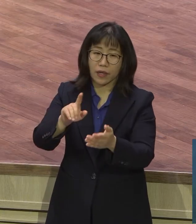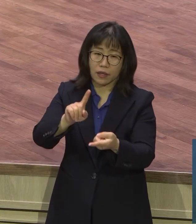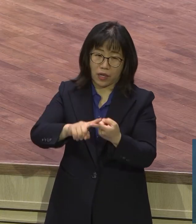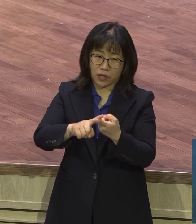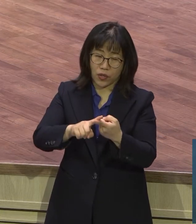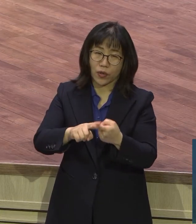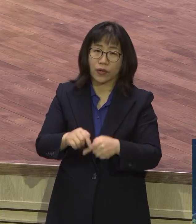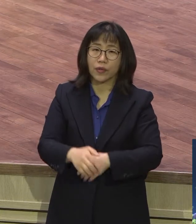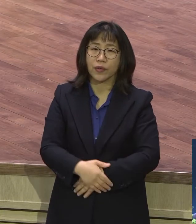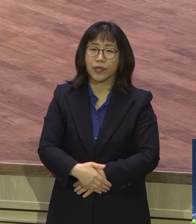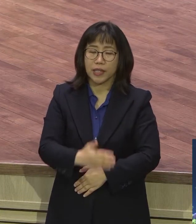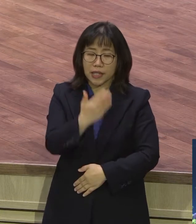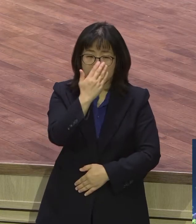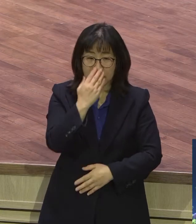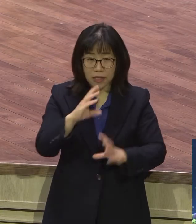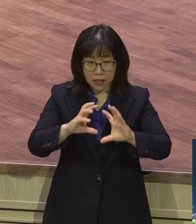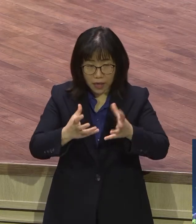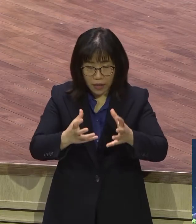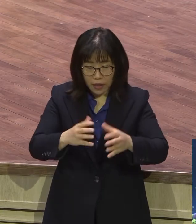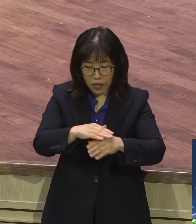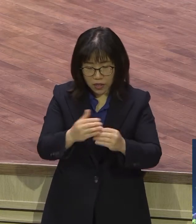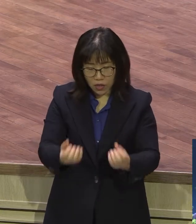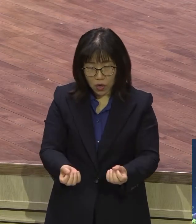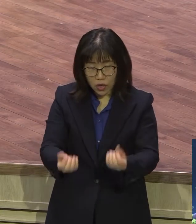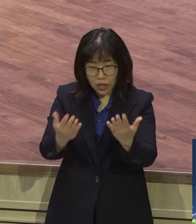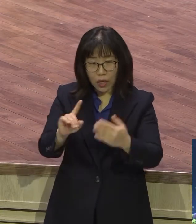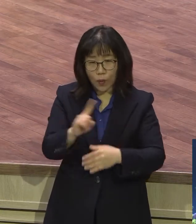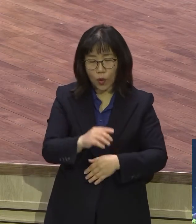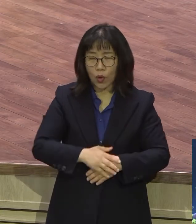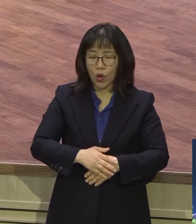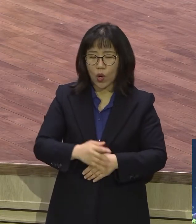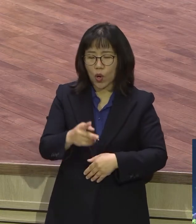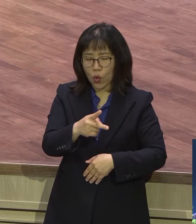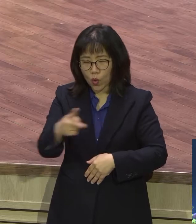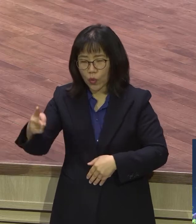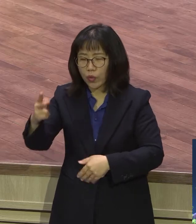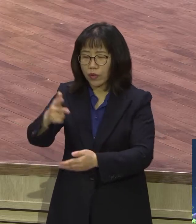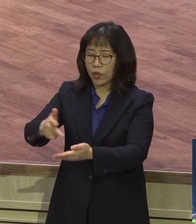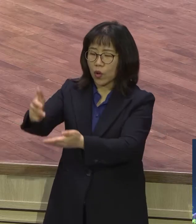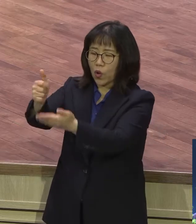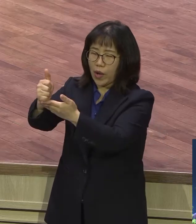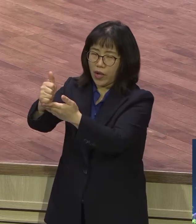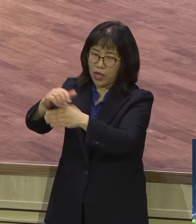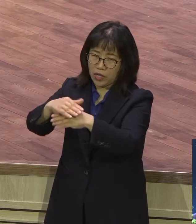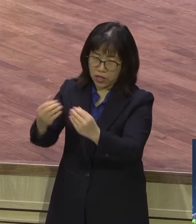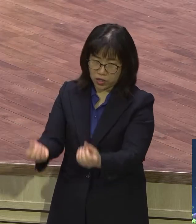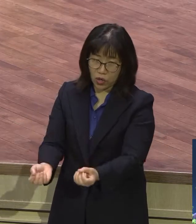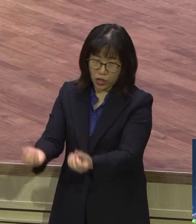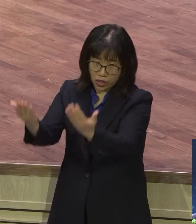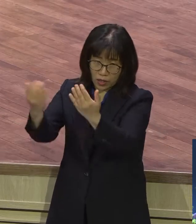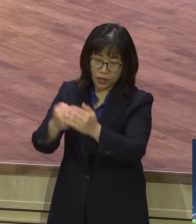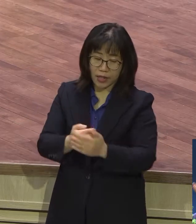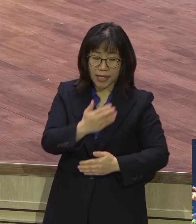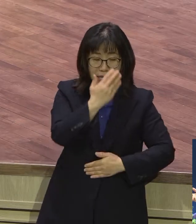이스라엘의 절기가 뭐요? 여호와의 절기라는 게 특징이에요. 이스라엘의 절기는 여호와의 절기.